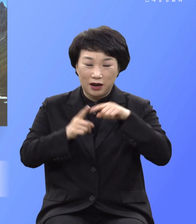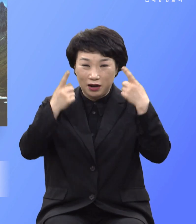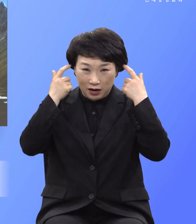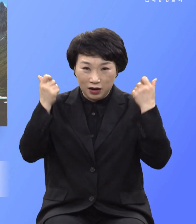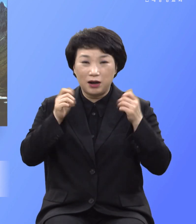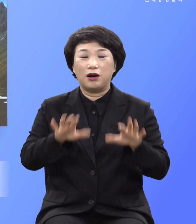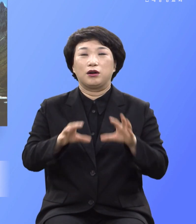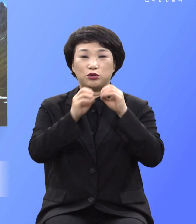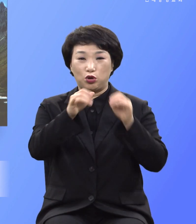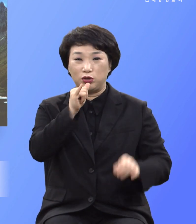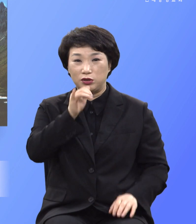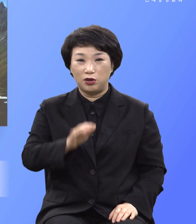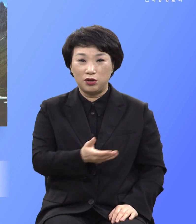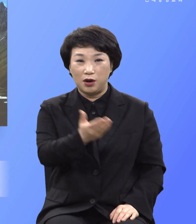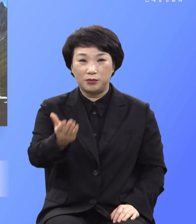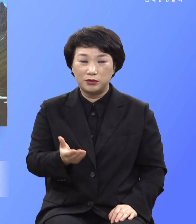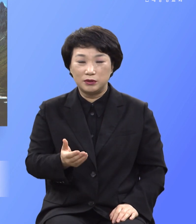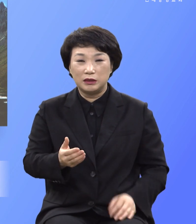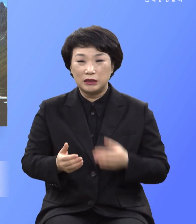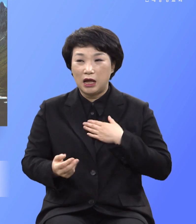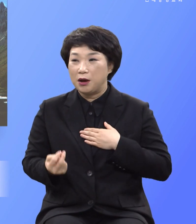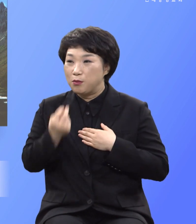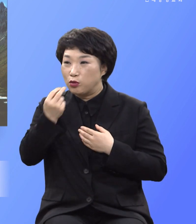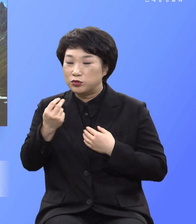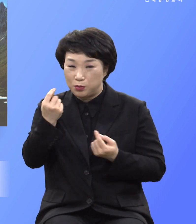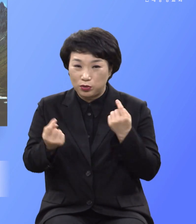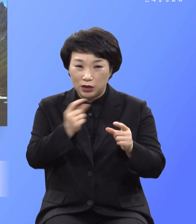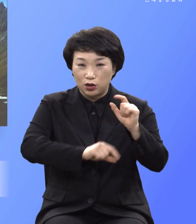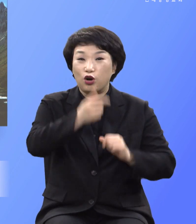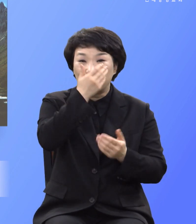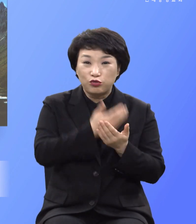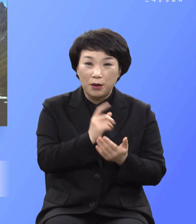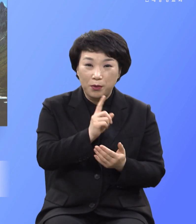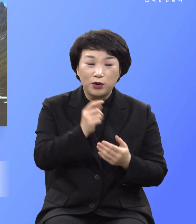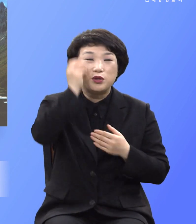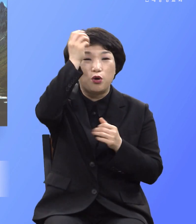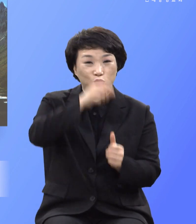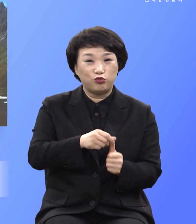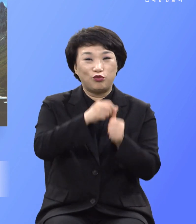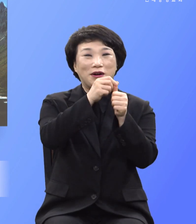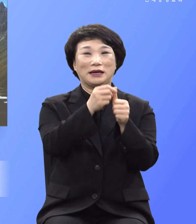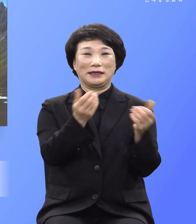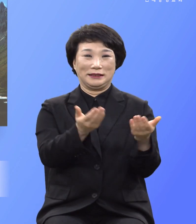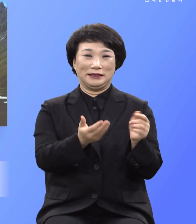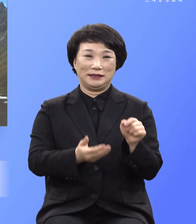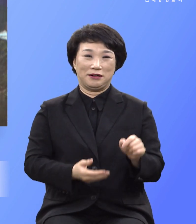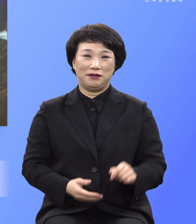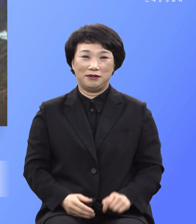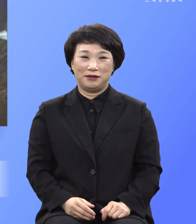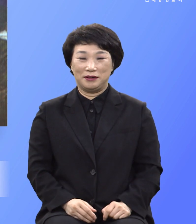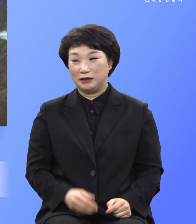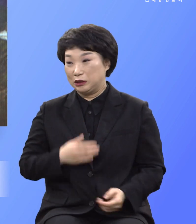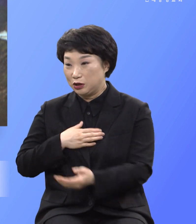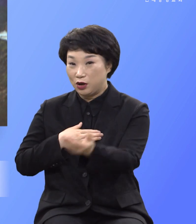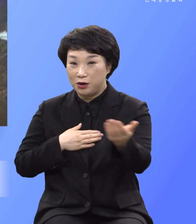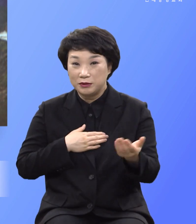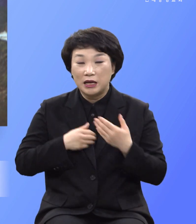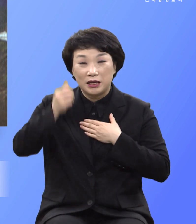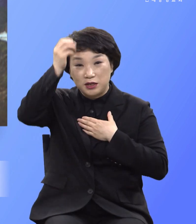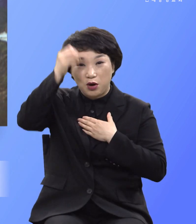자기 목숨보다 큰 것이 영혼 살리는 구원이라 이 말입니다 여러분의 영혼이 구원받았다면